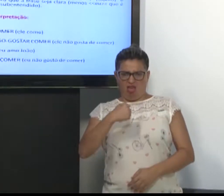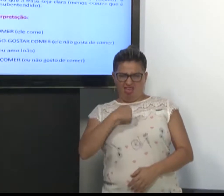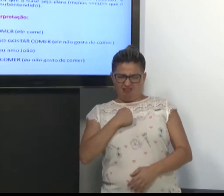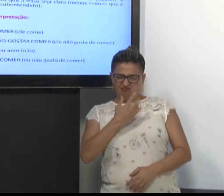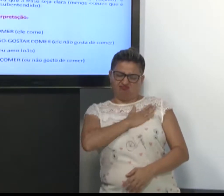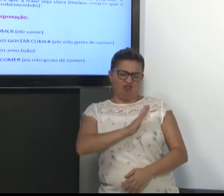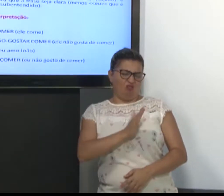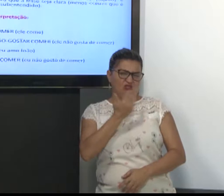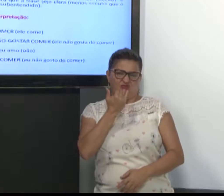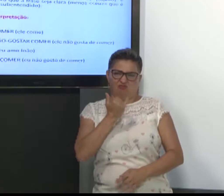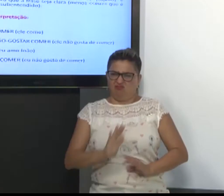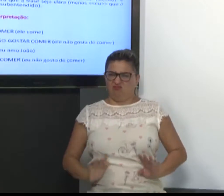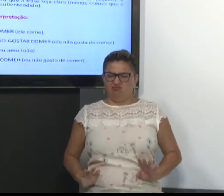Eu não gosto de comer.